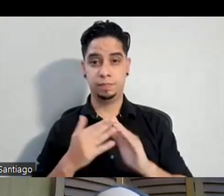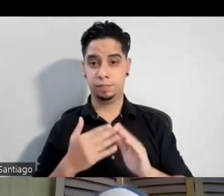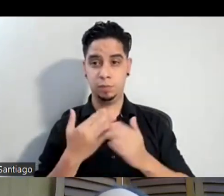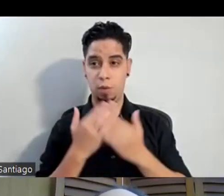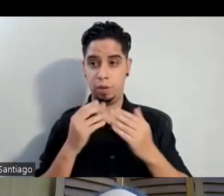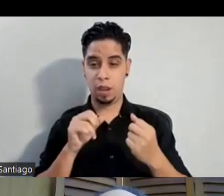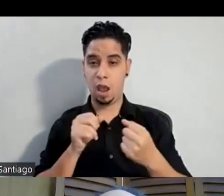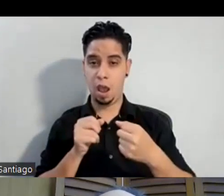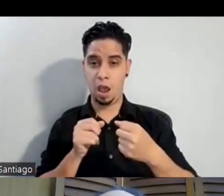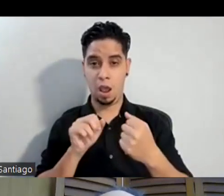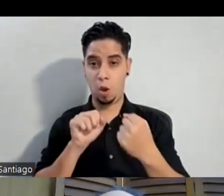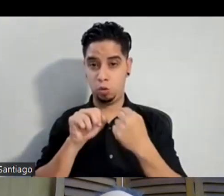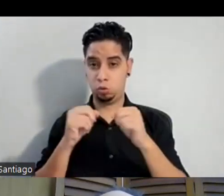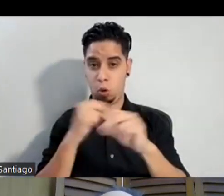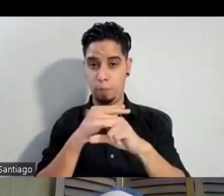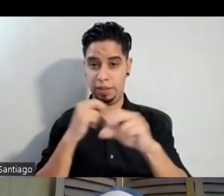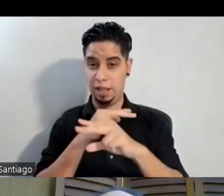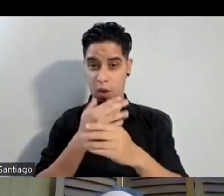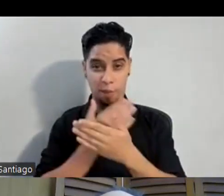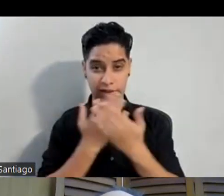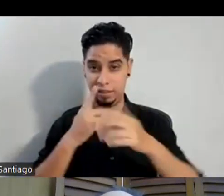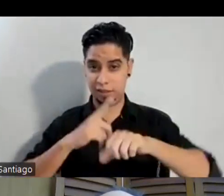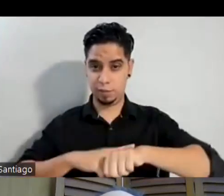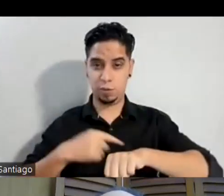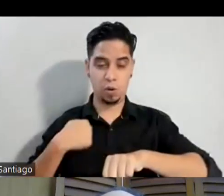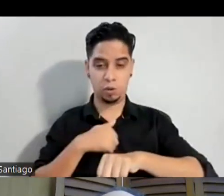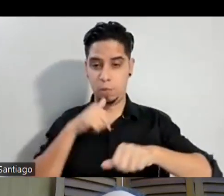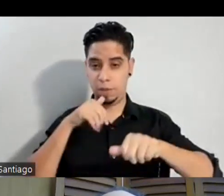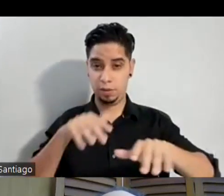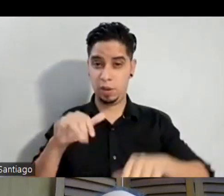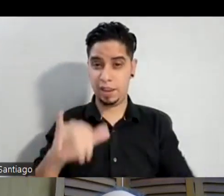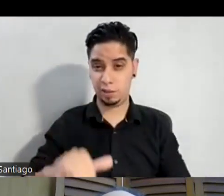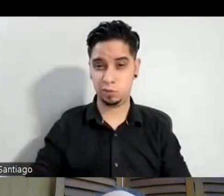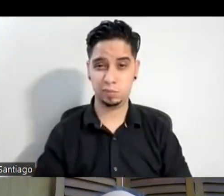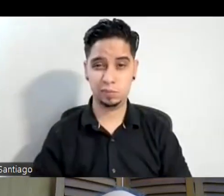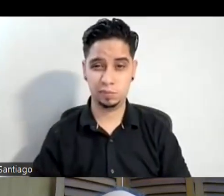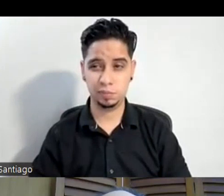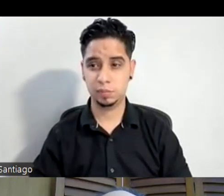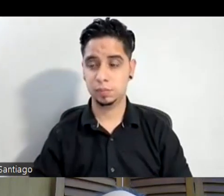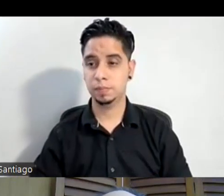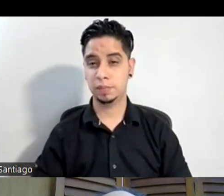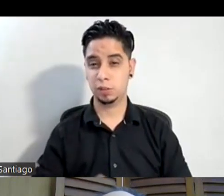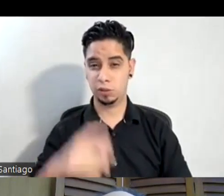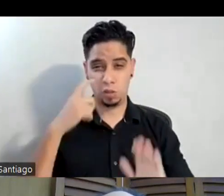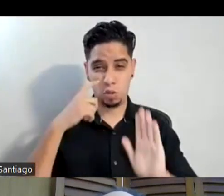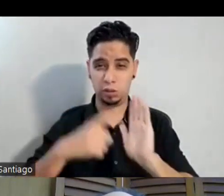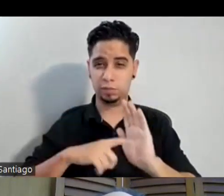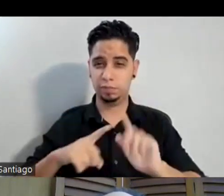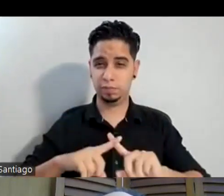autopistas no había aceras y somos bendecidos ¿no? entonces eso sí marca la diferencia por eso es que como maestro porque también